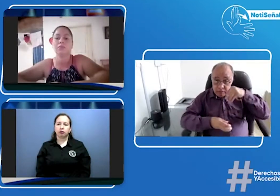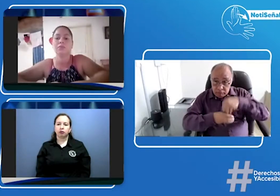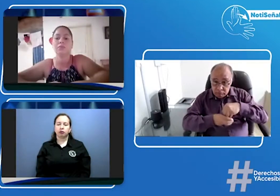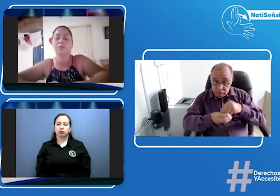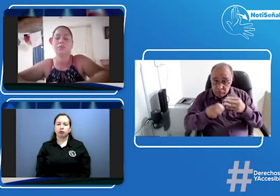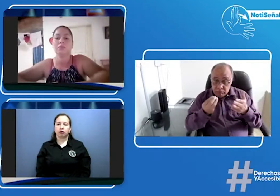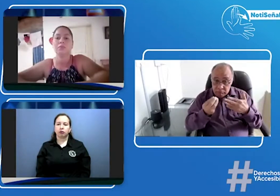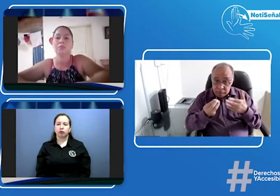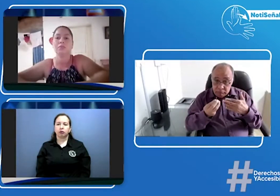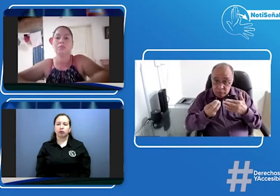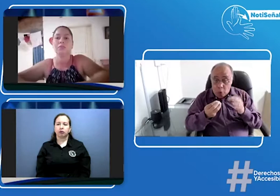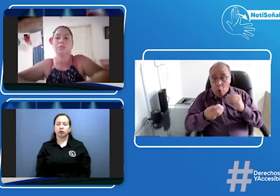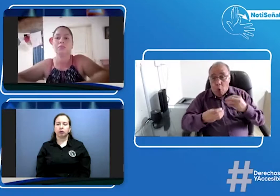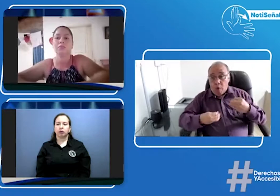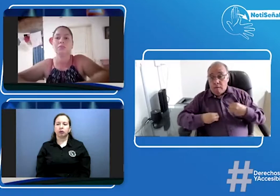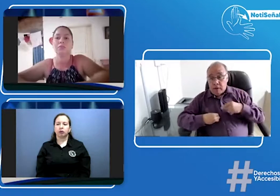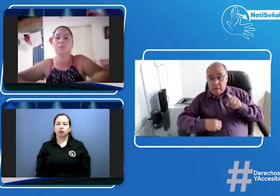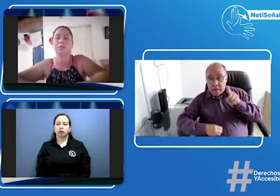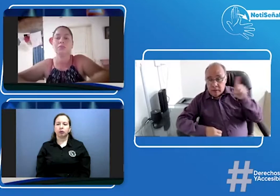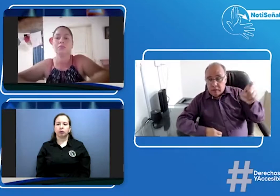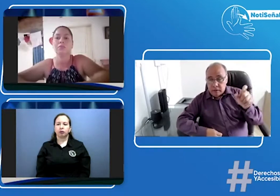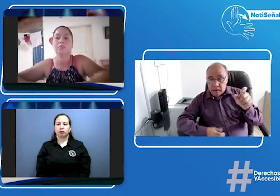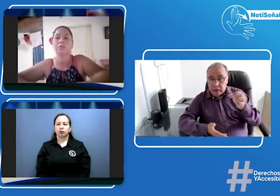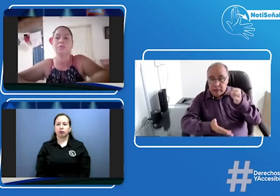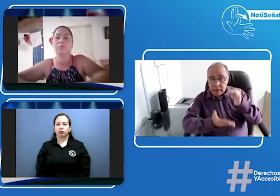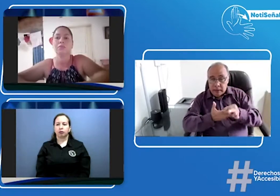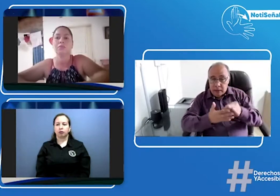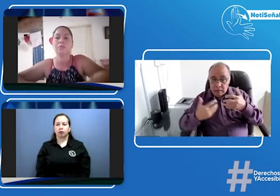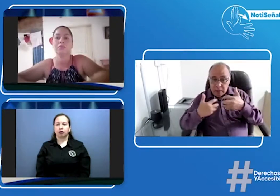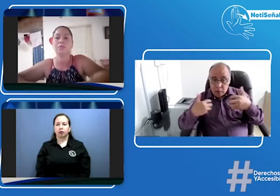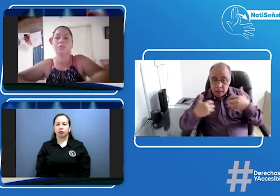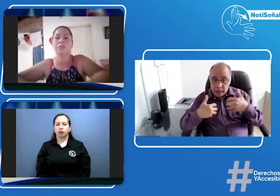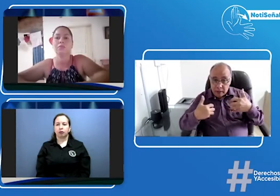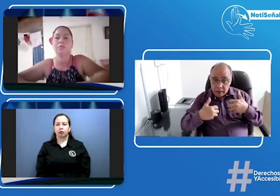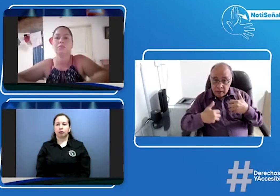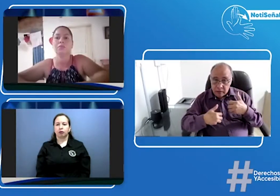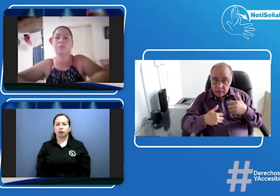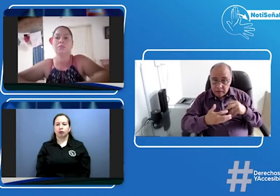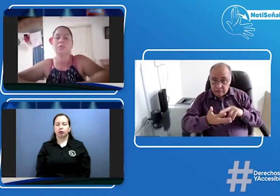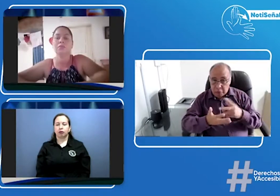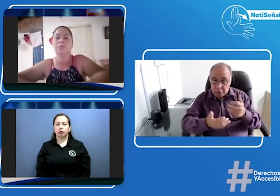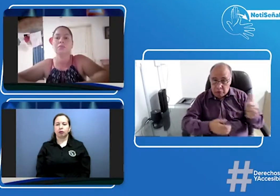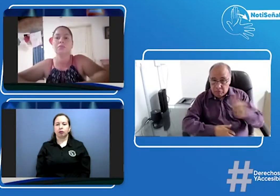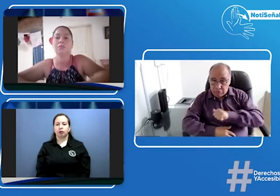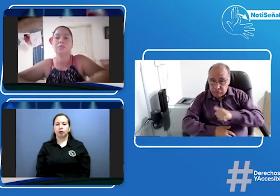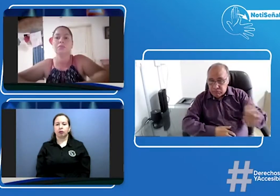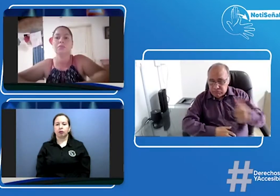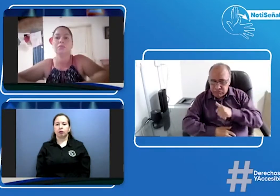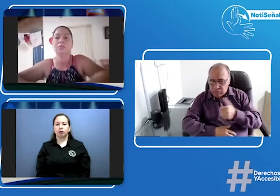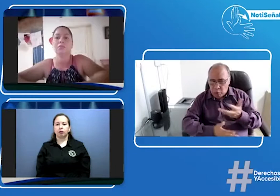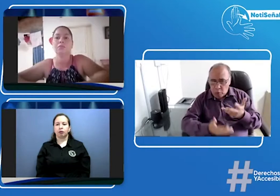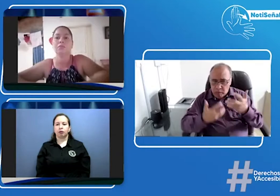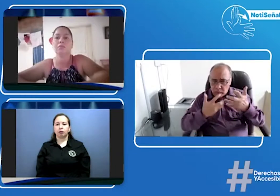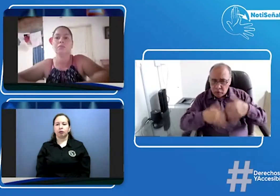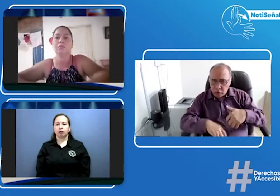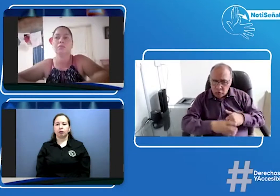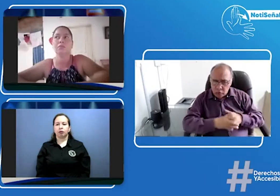intérprete o modelo lingüístico vive en en la Jagua o vive en Valledupar y tiene que